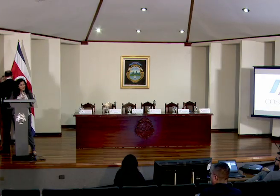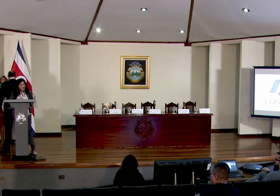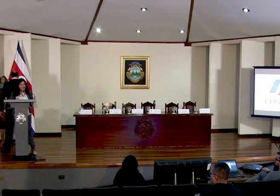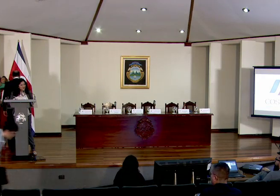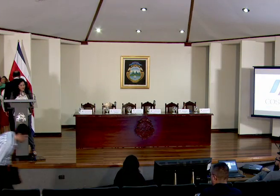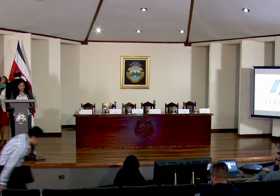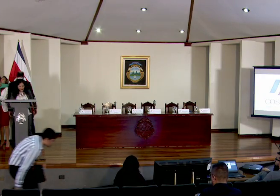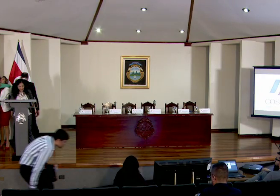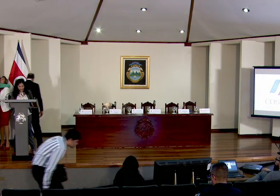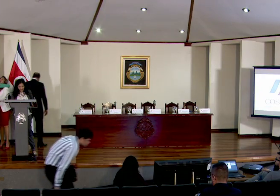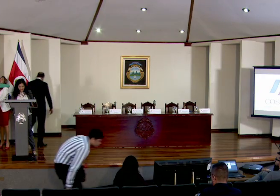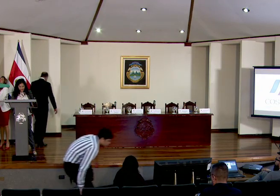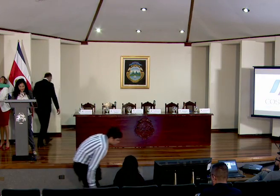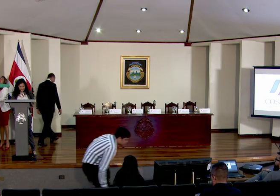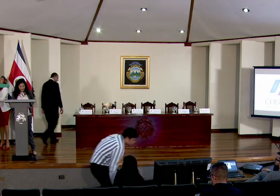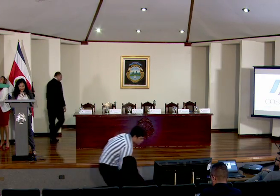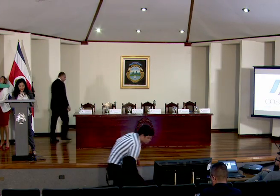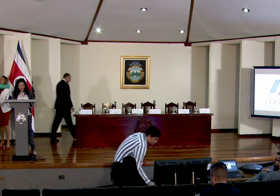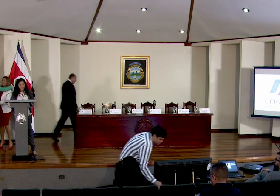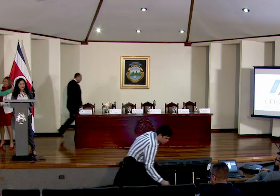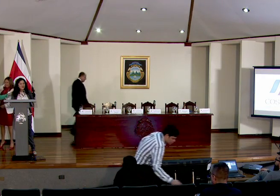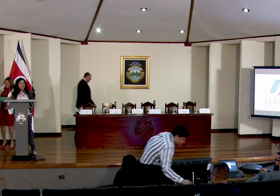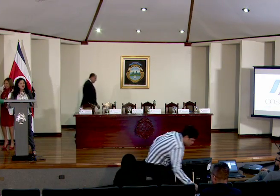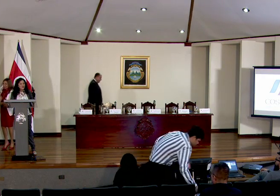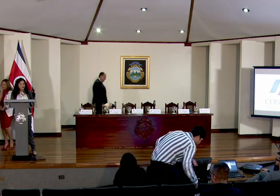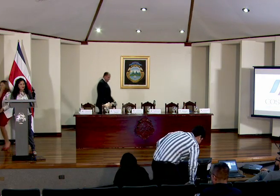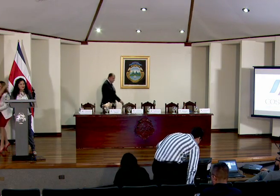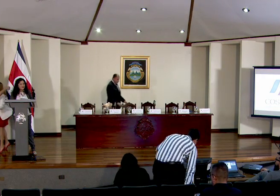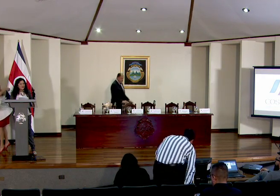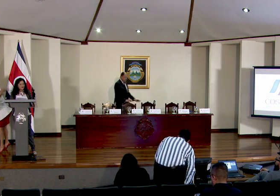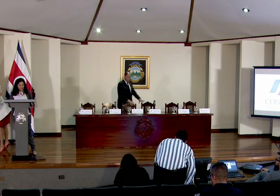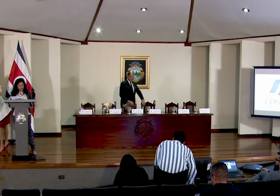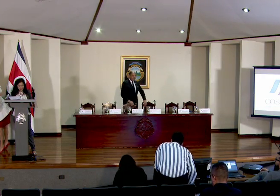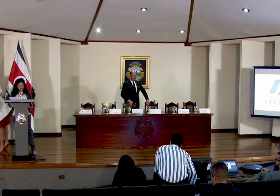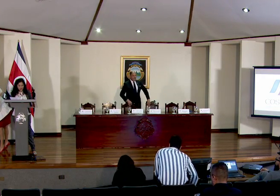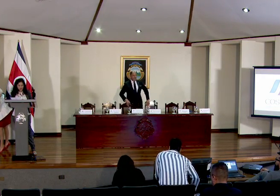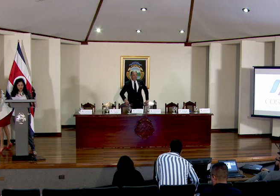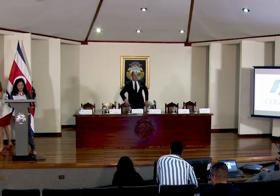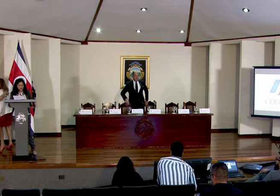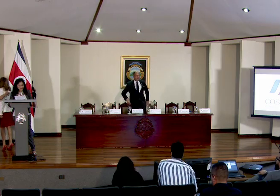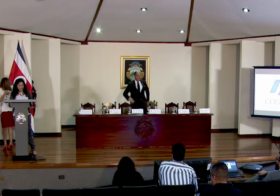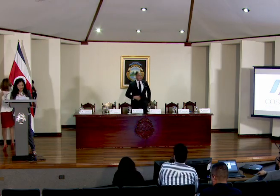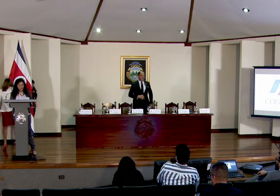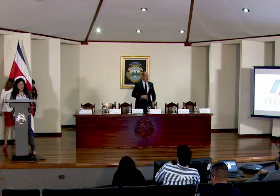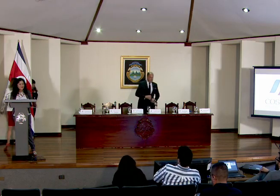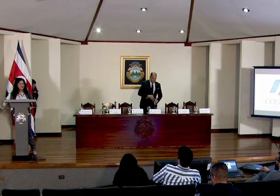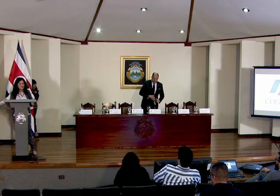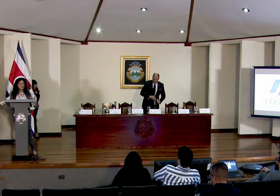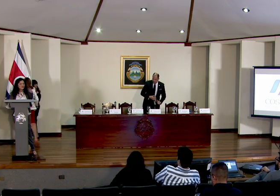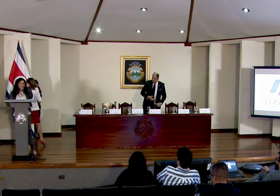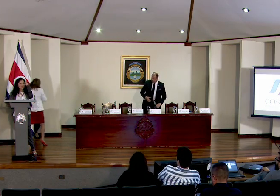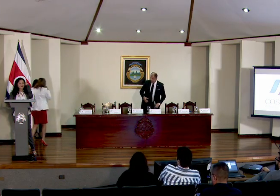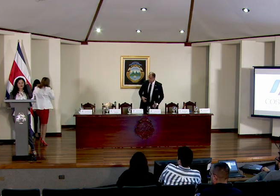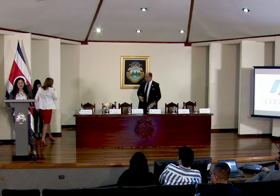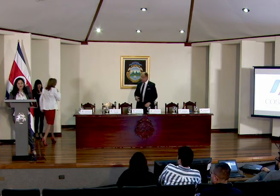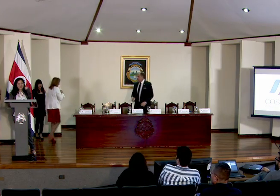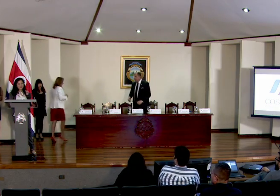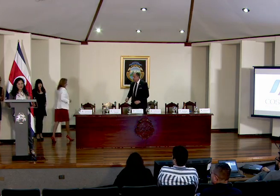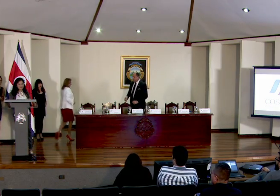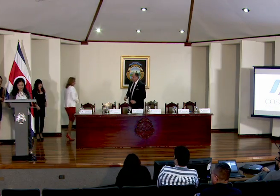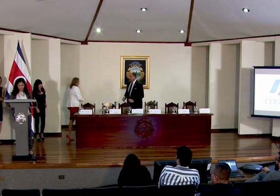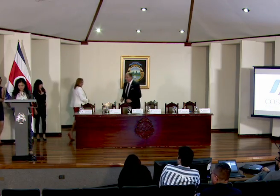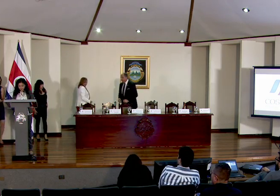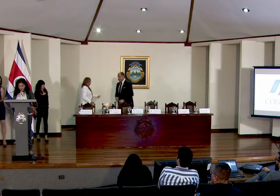y eso está concentrando la agenda, señor presidente, el día de hoy. Entonces, en los 15 minutos después de las dos presentaciones, atenderemos